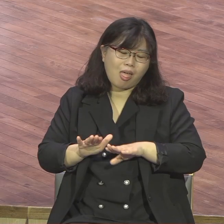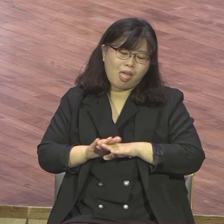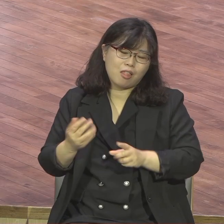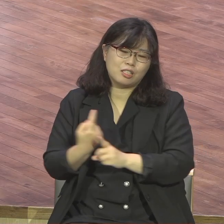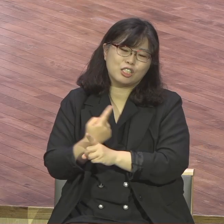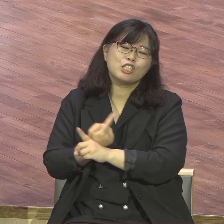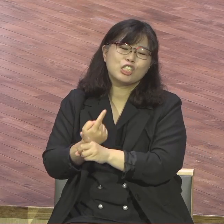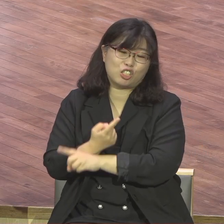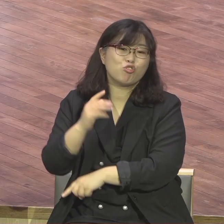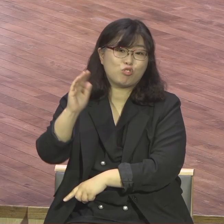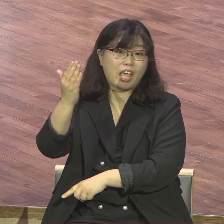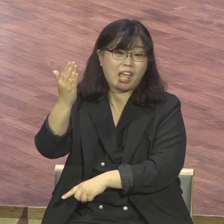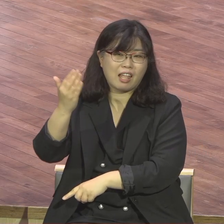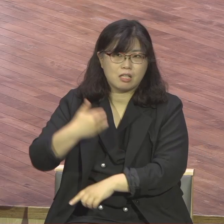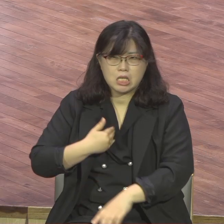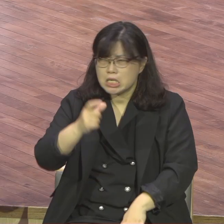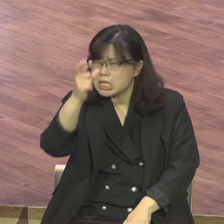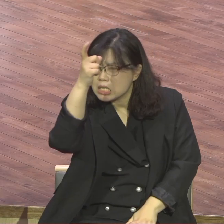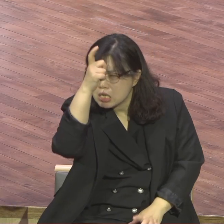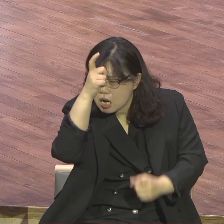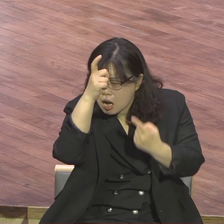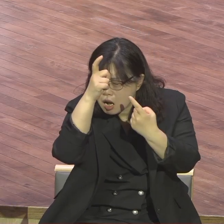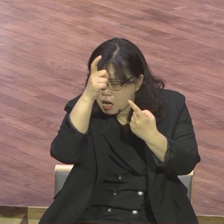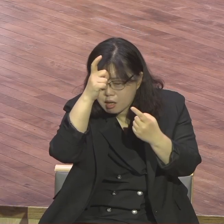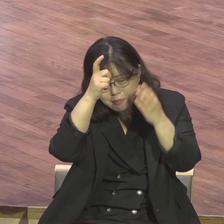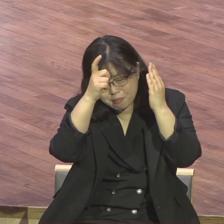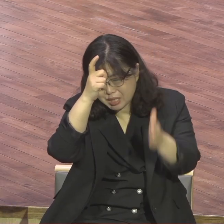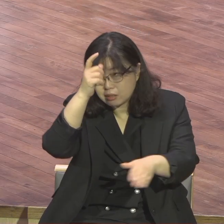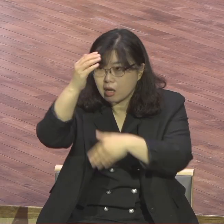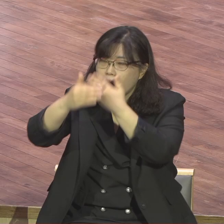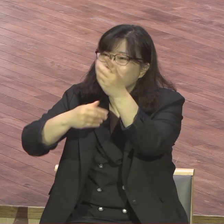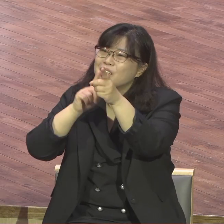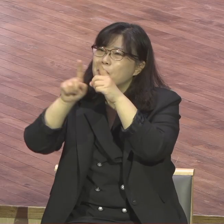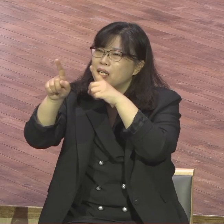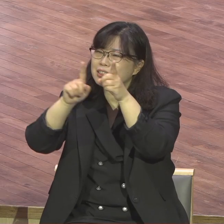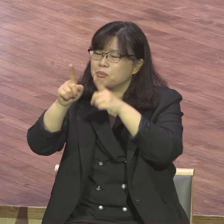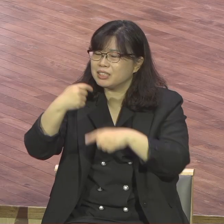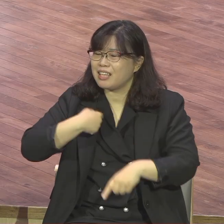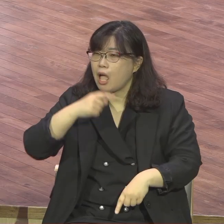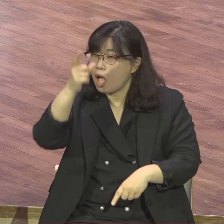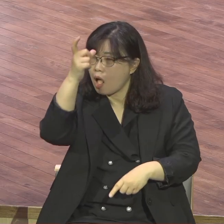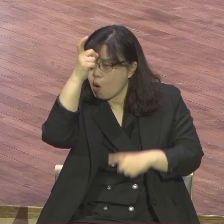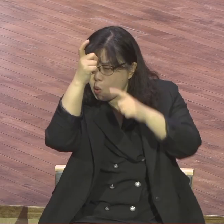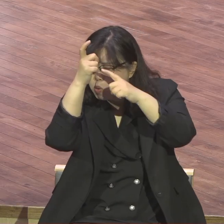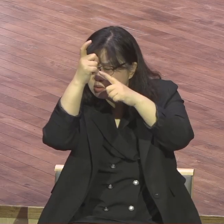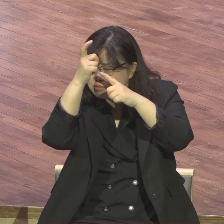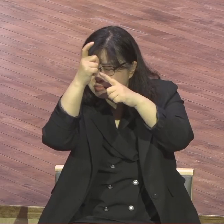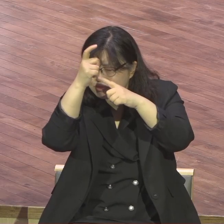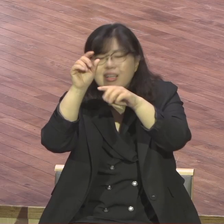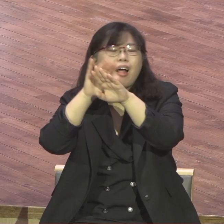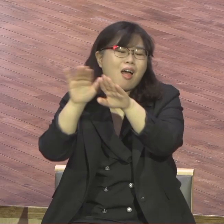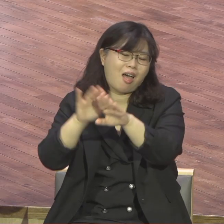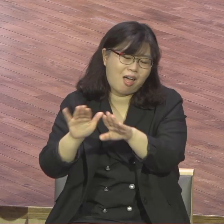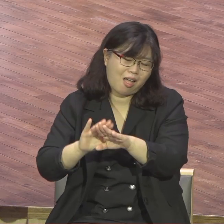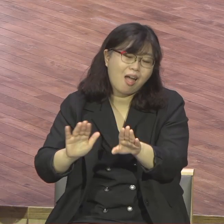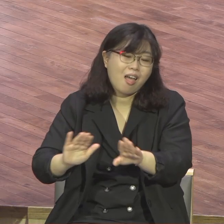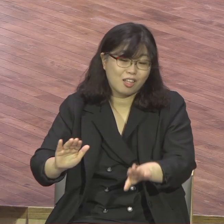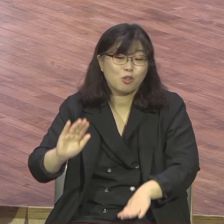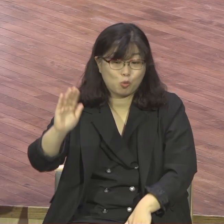말씀해서 치유받아야 돼요 그러려고 예배드리는 거지 조금씩 조금씩 옛사람이 벗어나 새사람으로 자꾸 자꾸